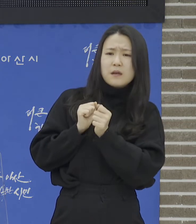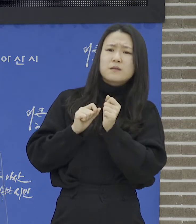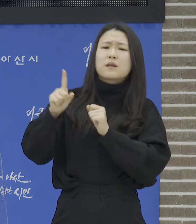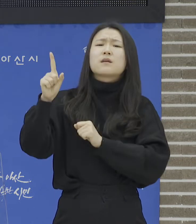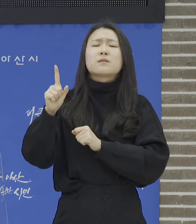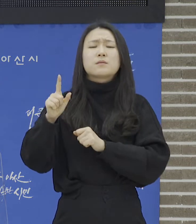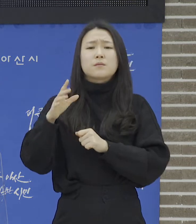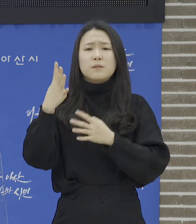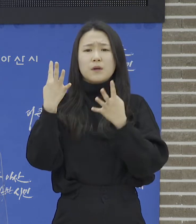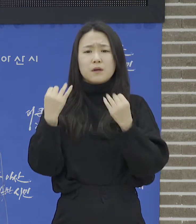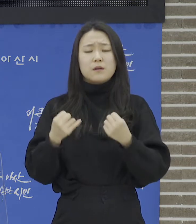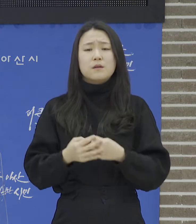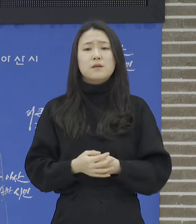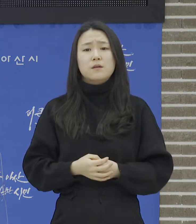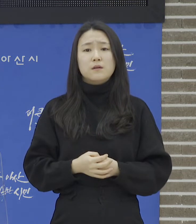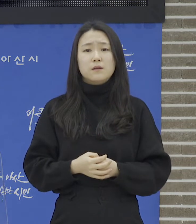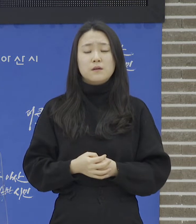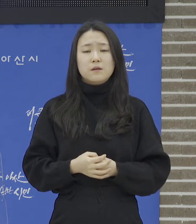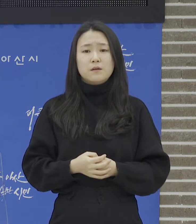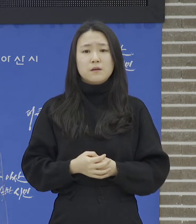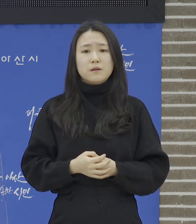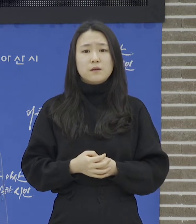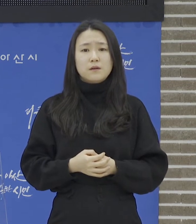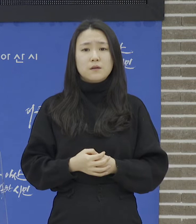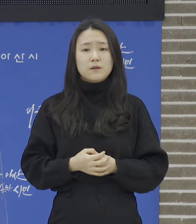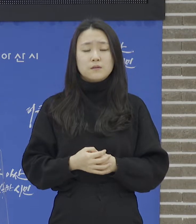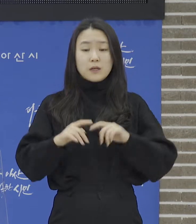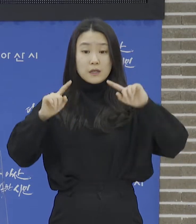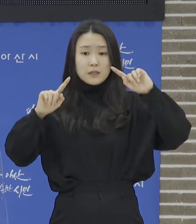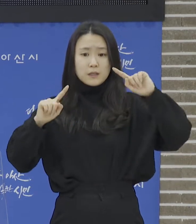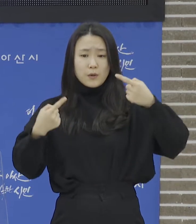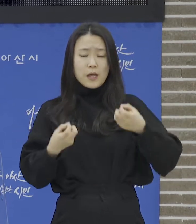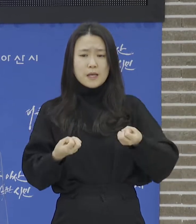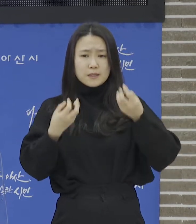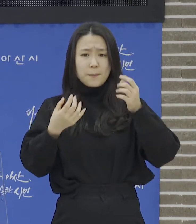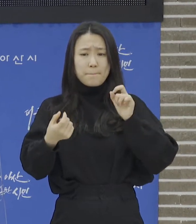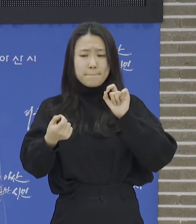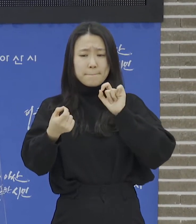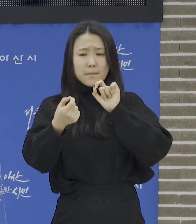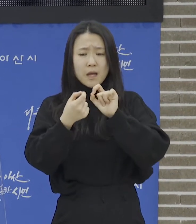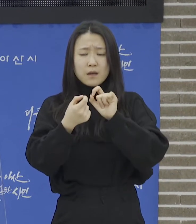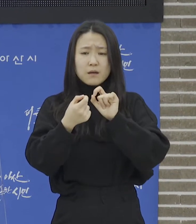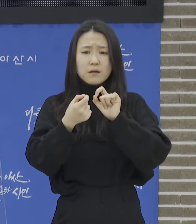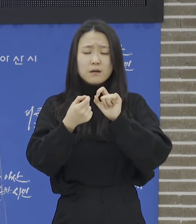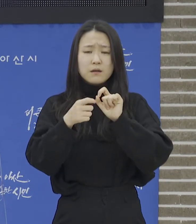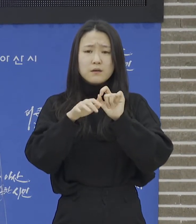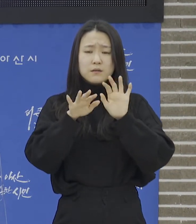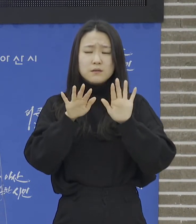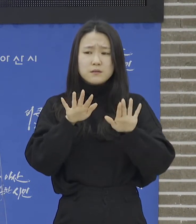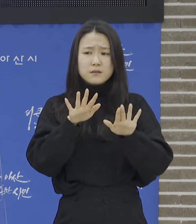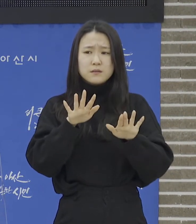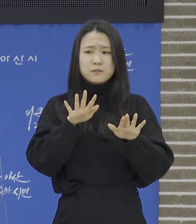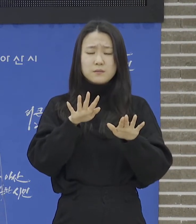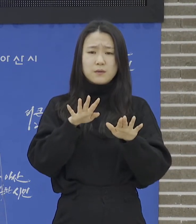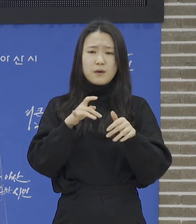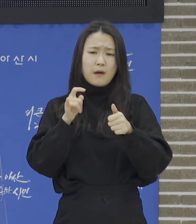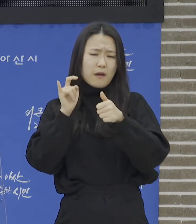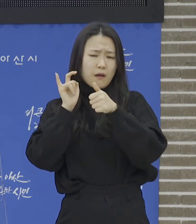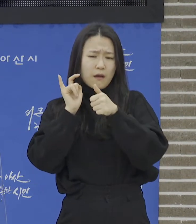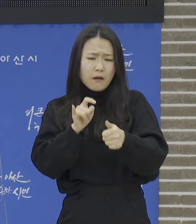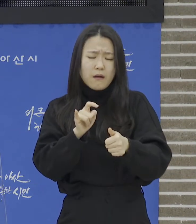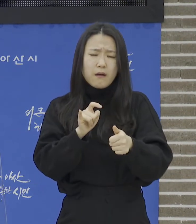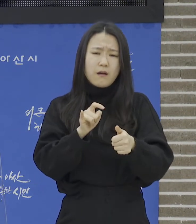남지 않은 설 연휴로 대규모 이동을 통한 코로나19 확진 환자 증가 및 오미크론 확산이